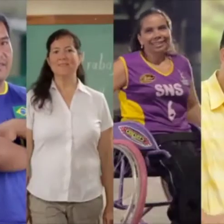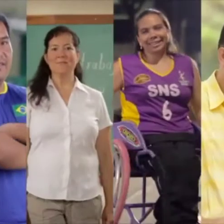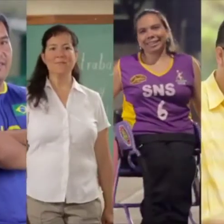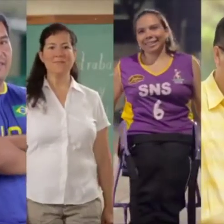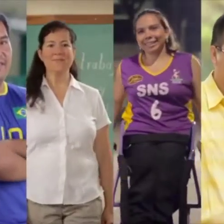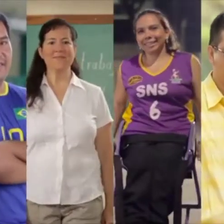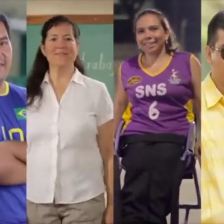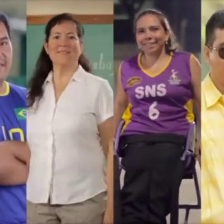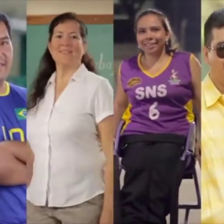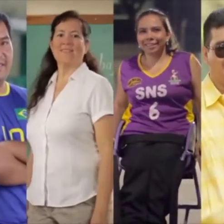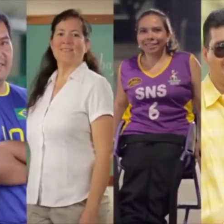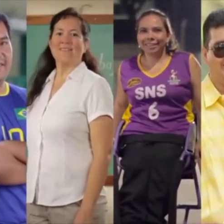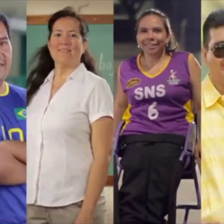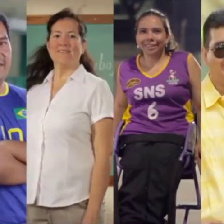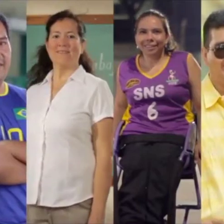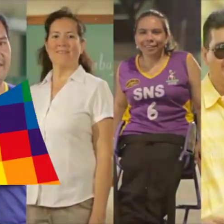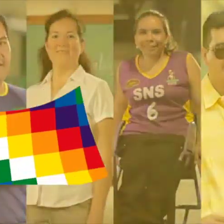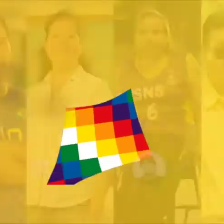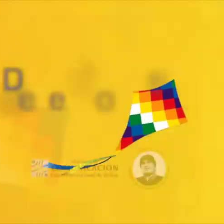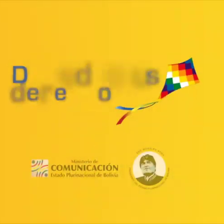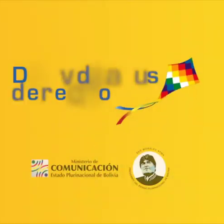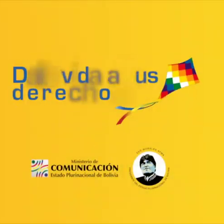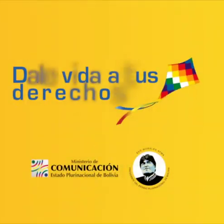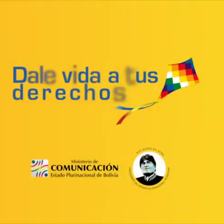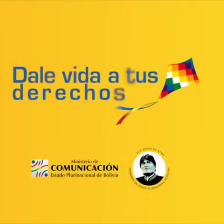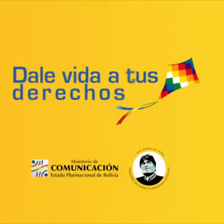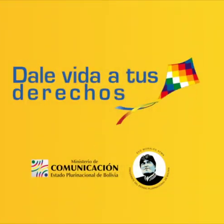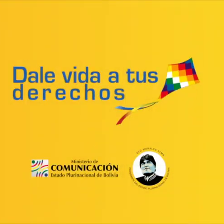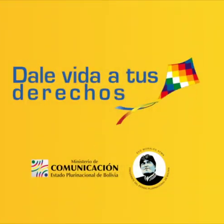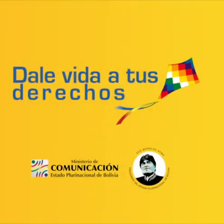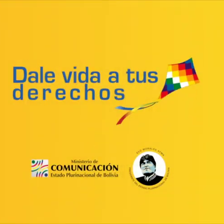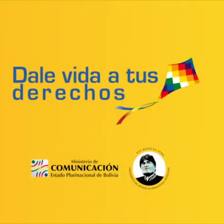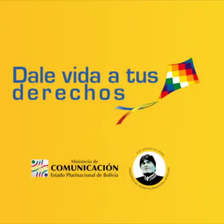a tus derechos! ¡Dale más vida para vivir bien!